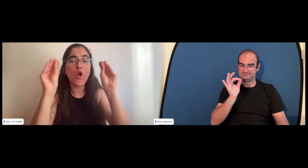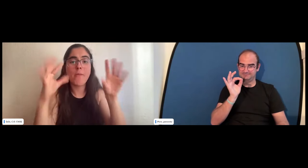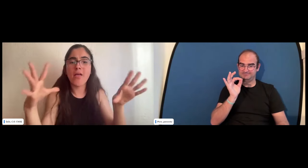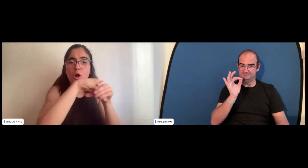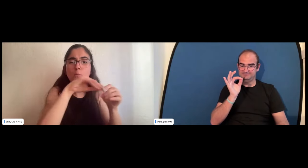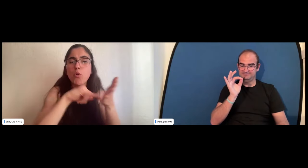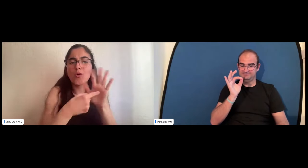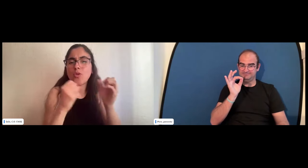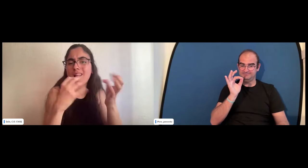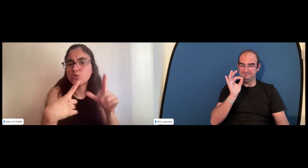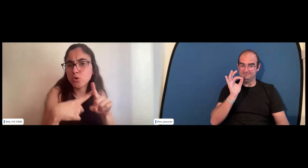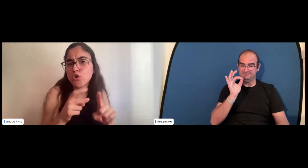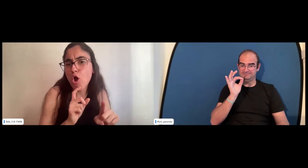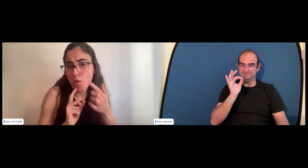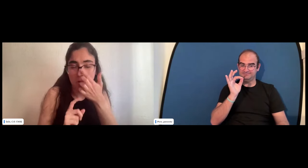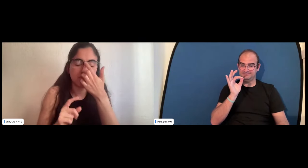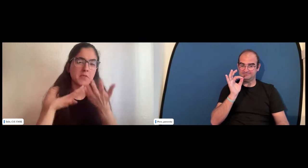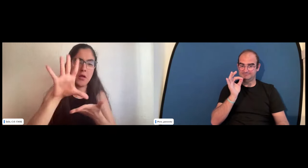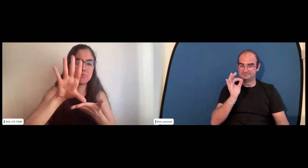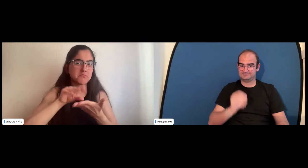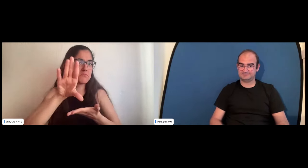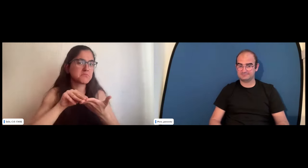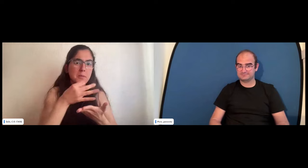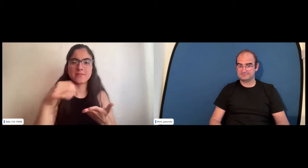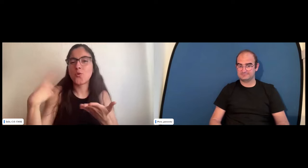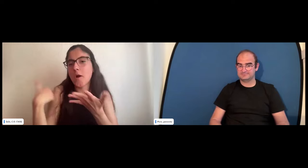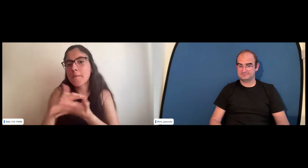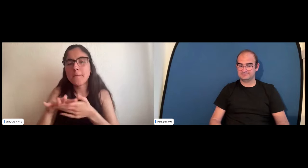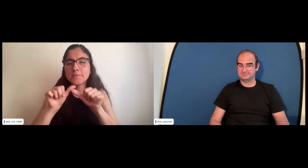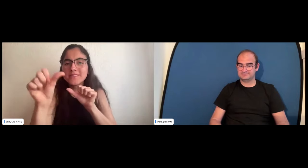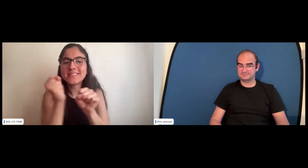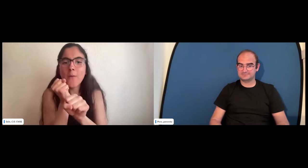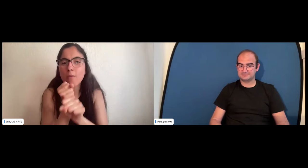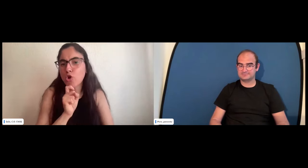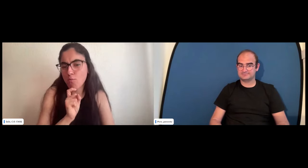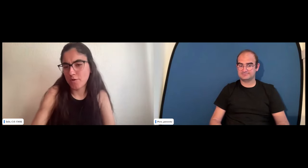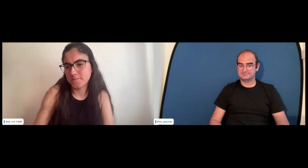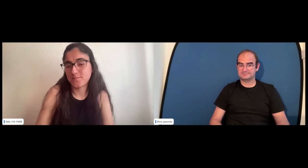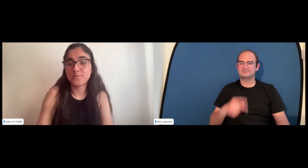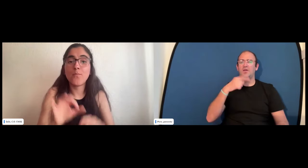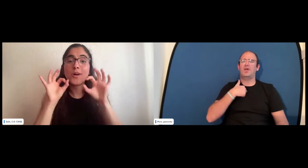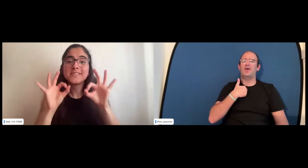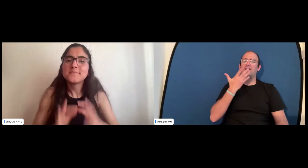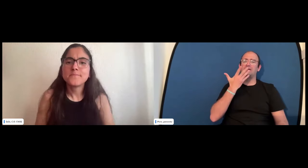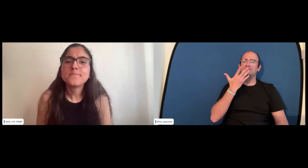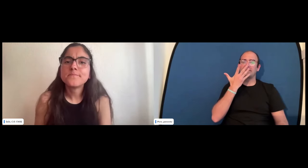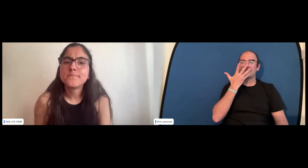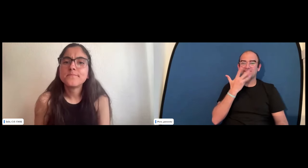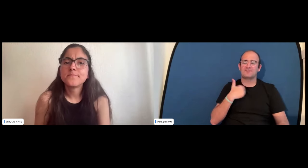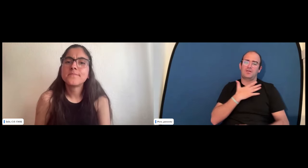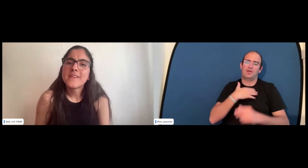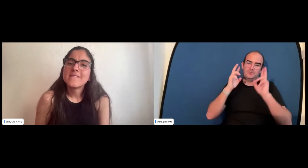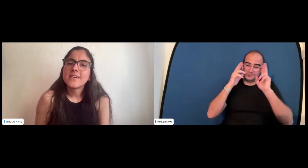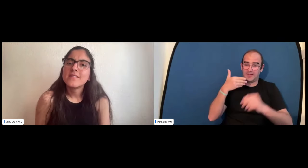de empleo también incluirlo dentro de los proyectos de Erasmus Plus bueno tomamos nota y a partir de ahora hablaremos a ver cómo